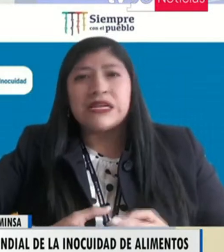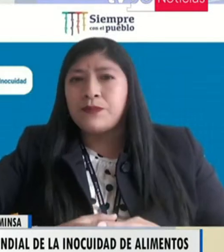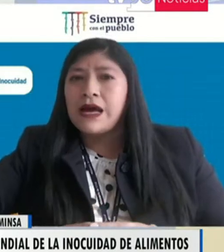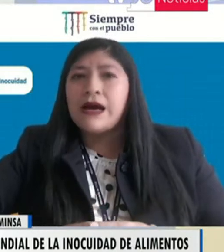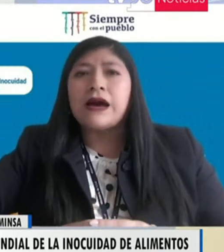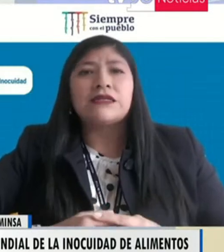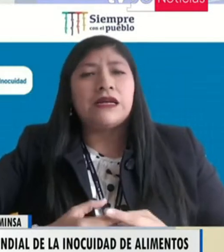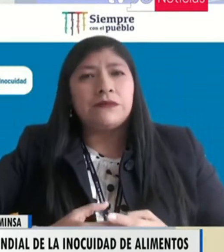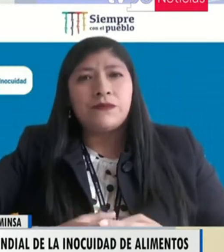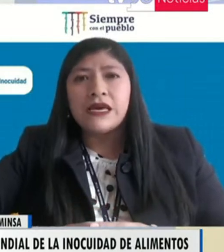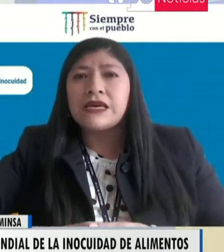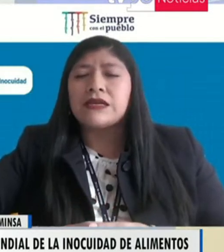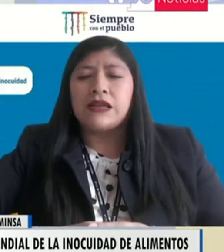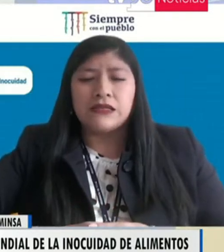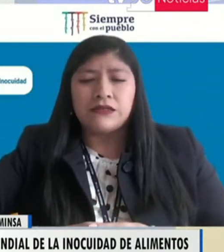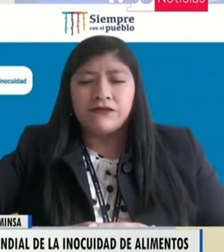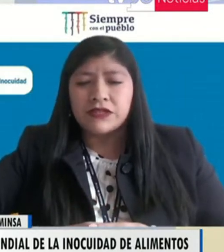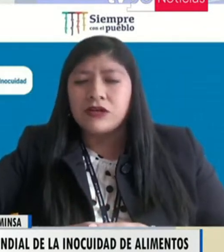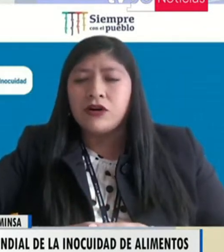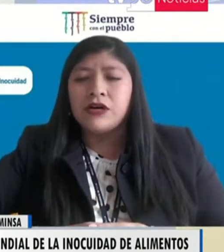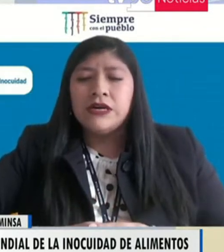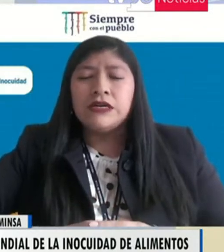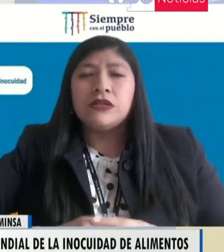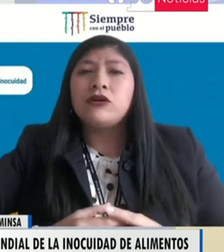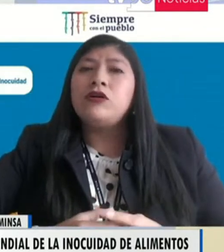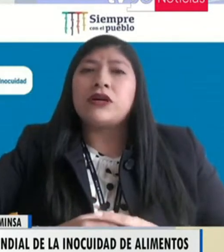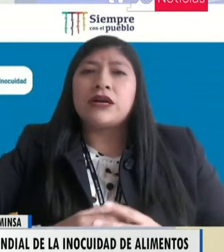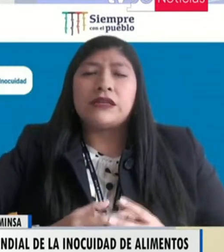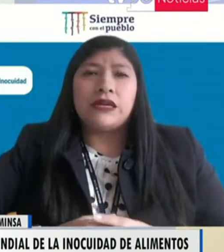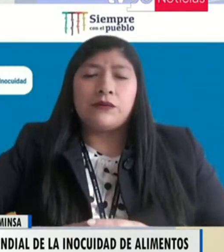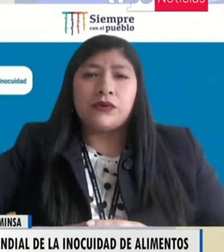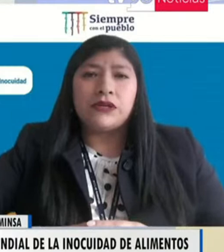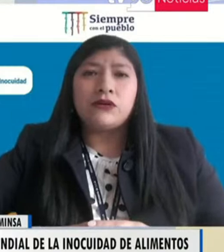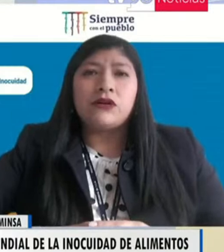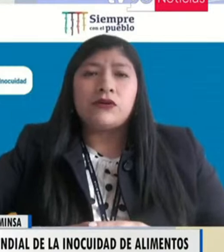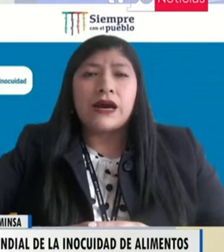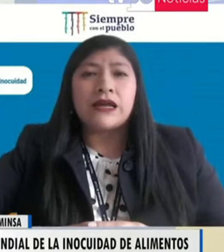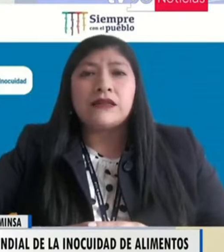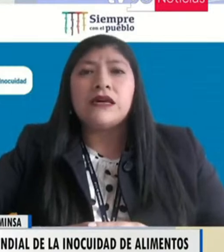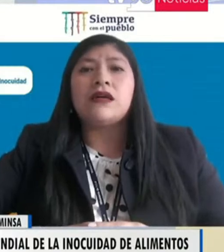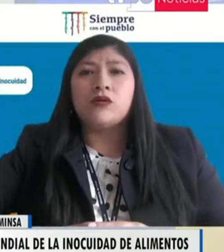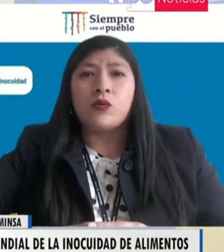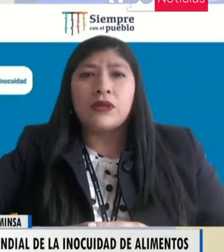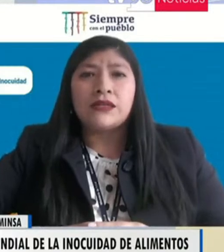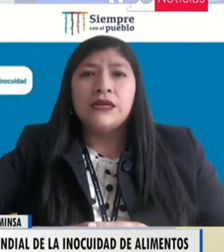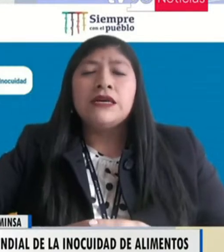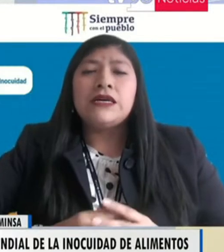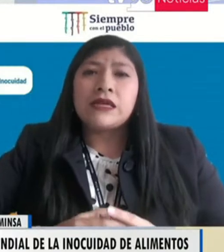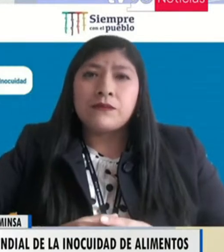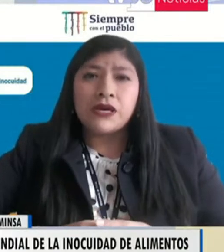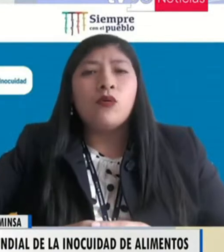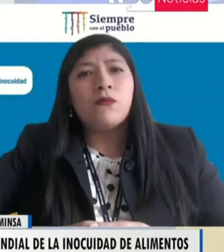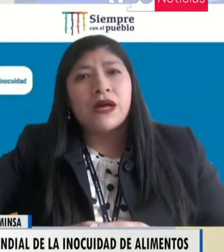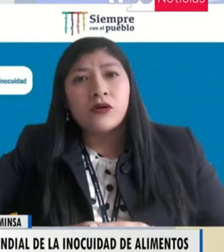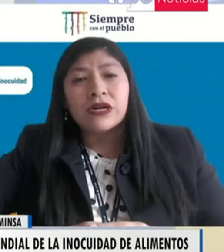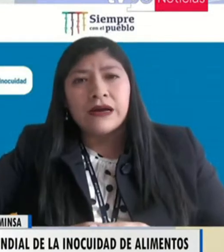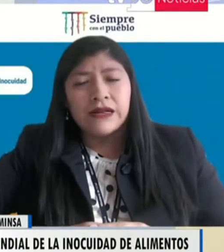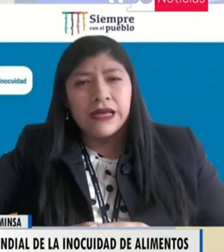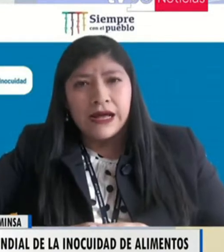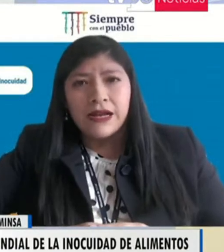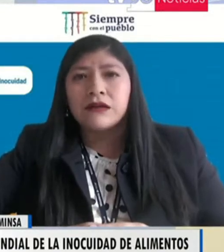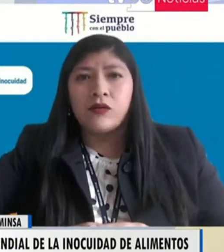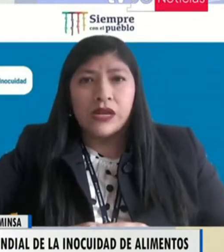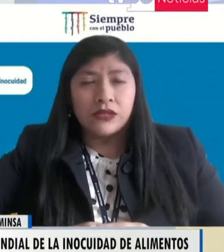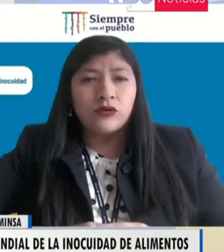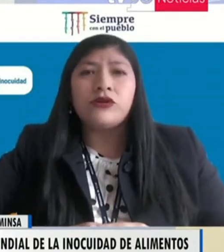el control de las plagas, la limpieza, la desinfección, y todo lo que genera, pues, ¿no?, una garantía de inocuidad y también un marco